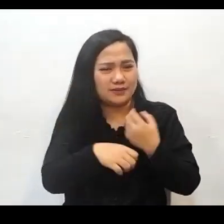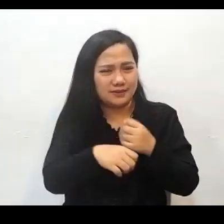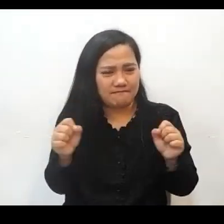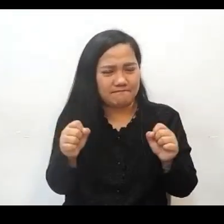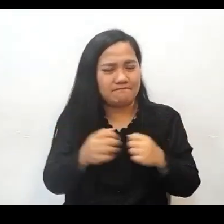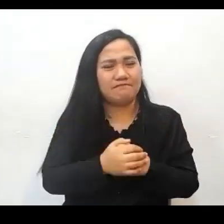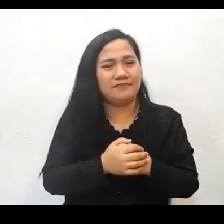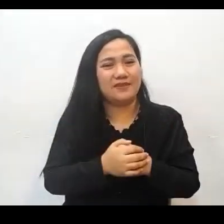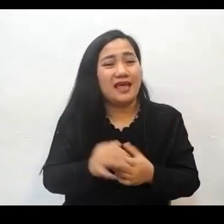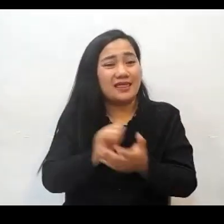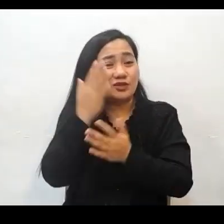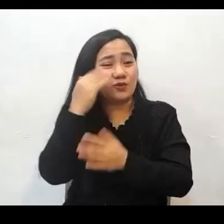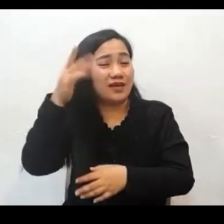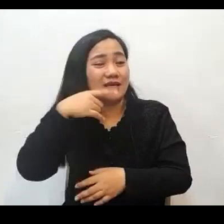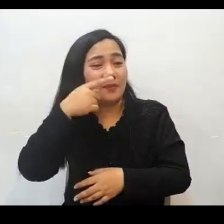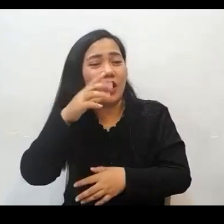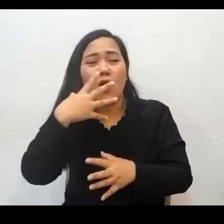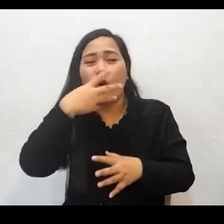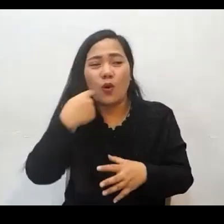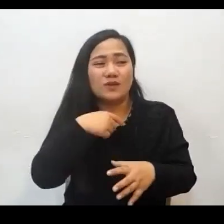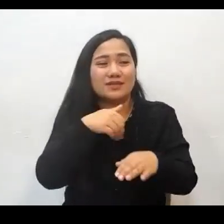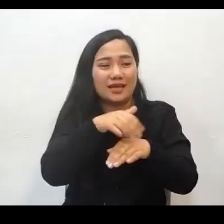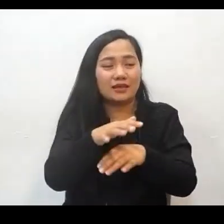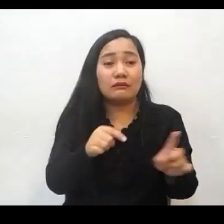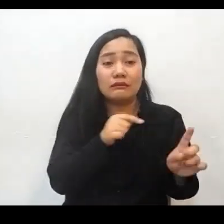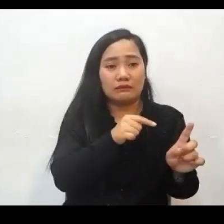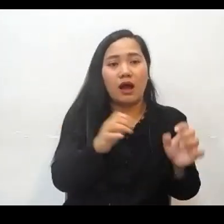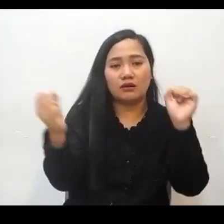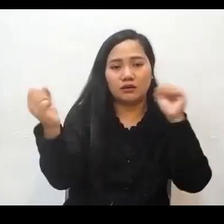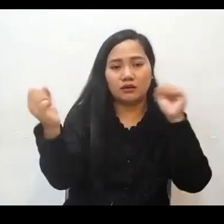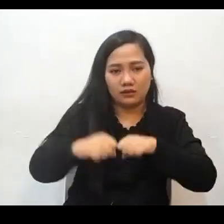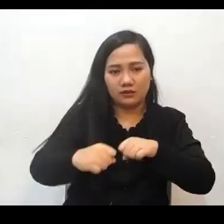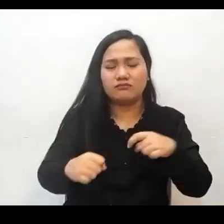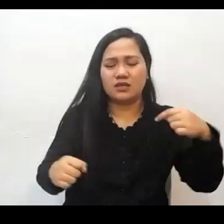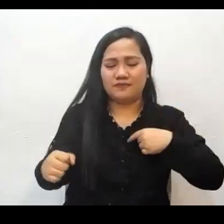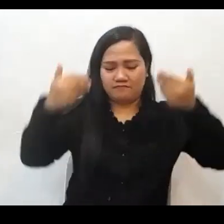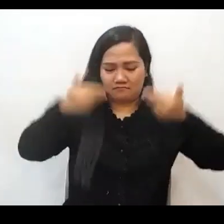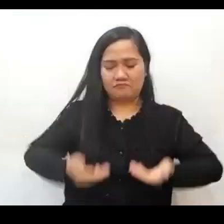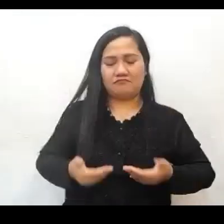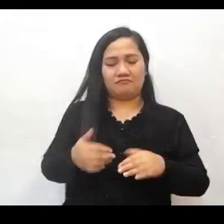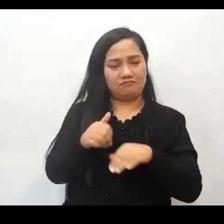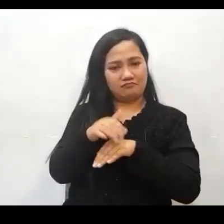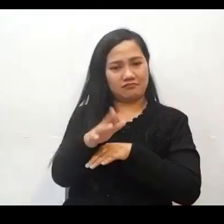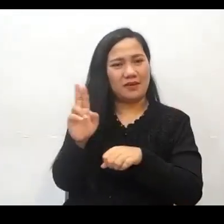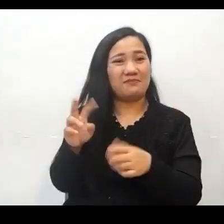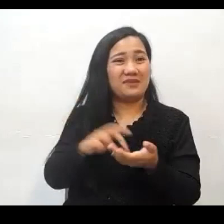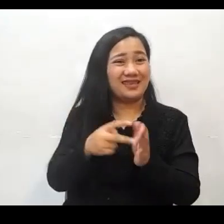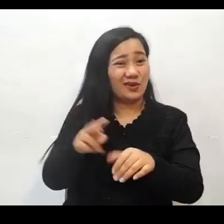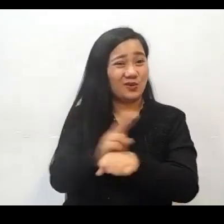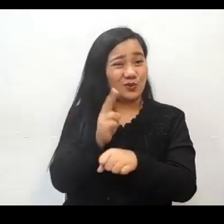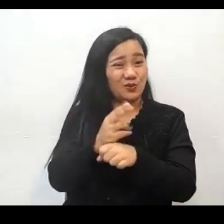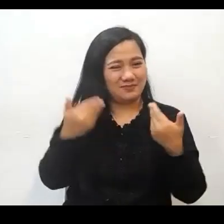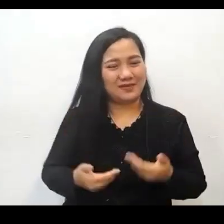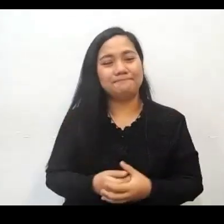God wants to send us to the world. Sapagat nang tayo po ay iligtas ng Diyos, nais tayong isugo ng Diyos sa sanlibutan. Some people misunderstand